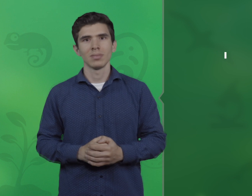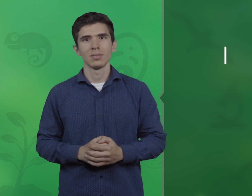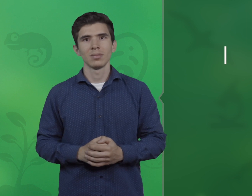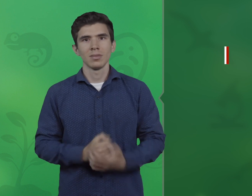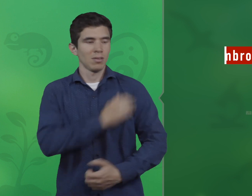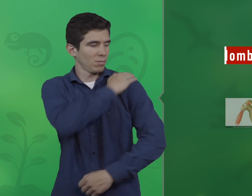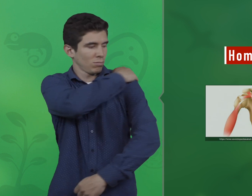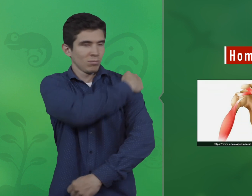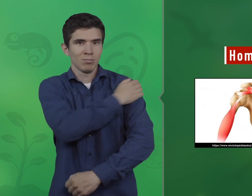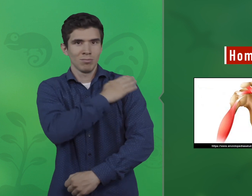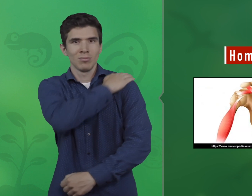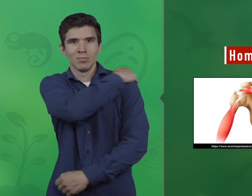Hombros